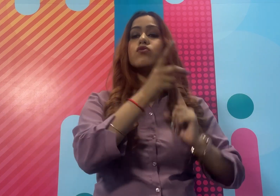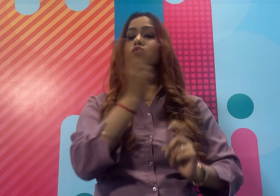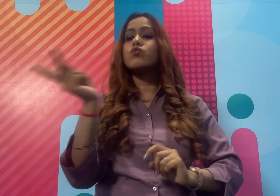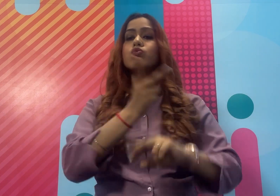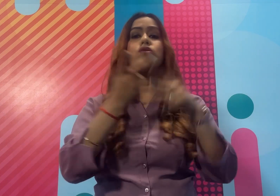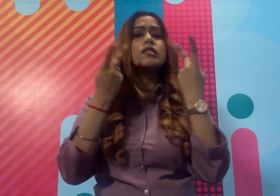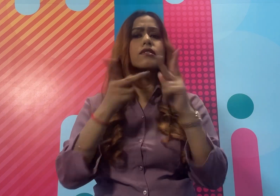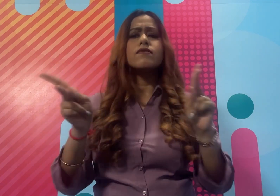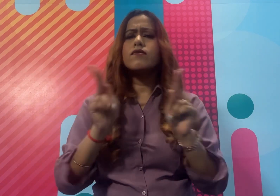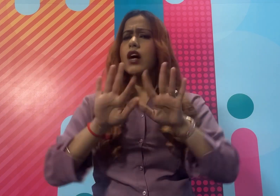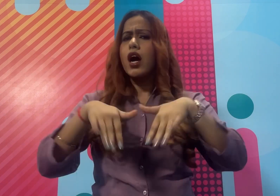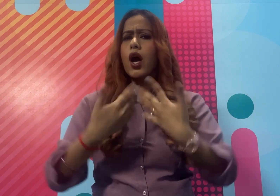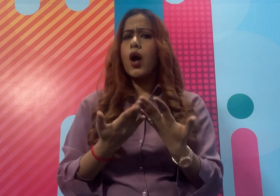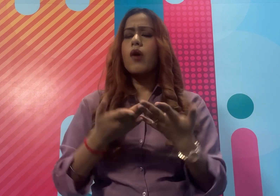hearing culture के बीच में differences